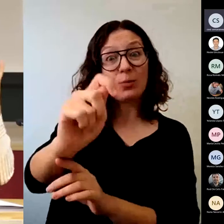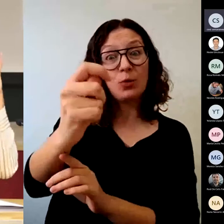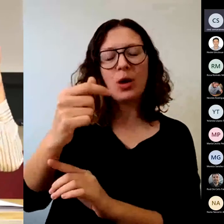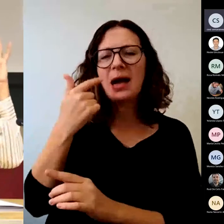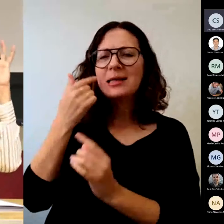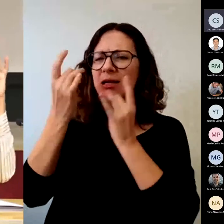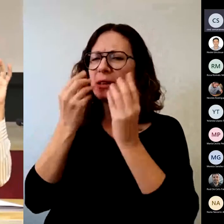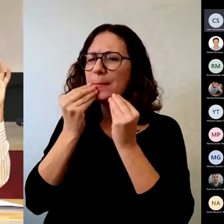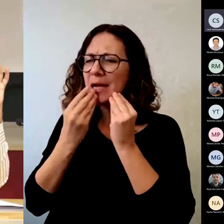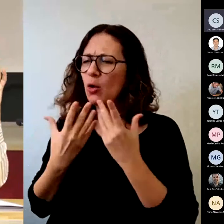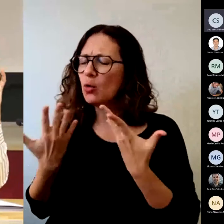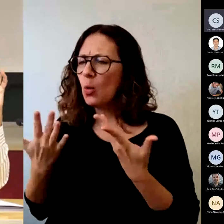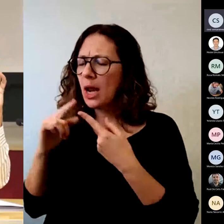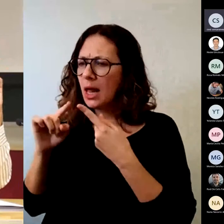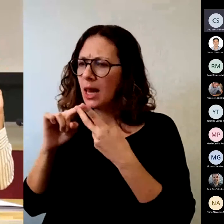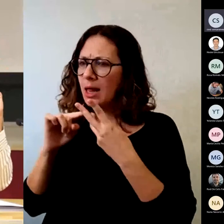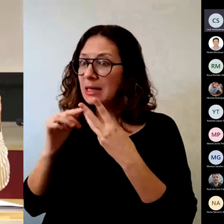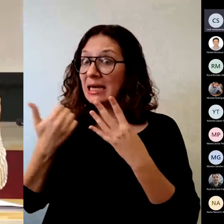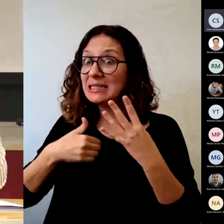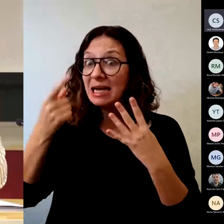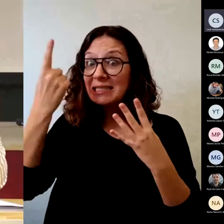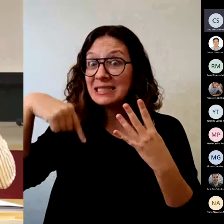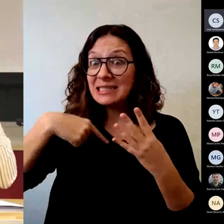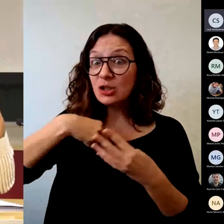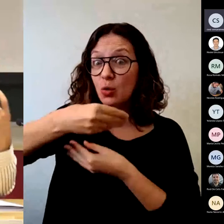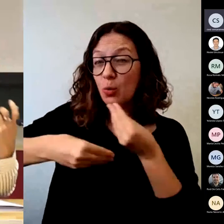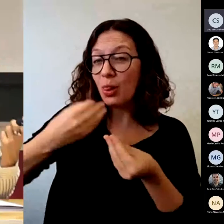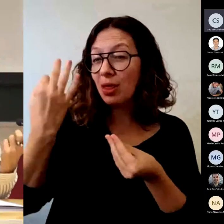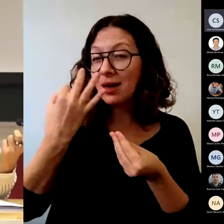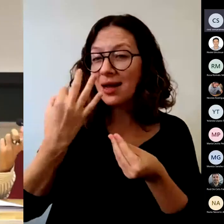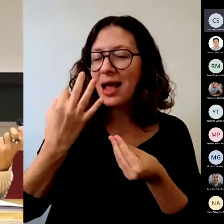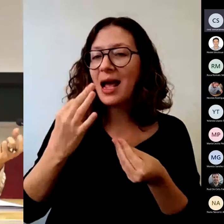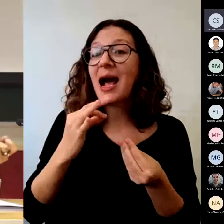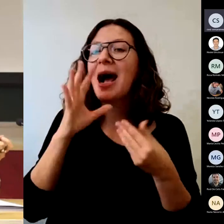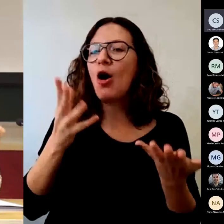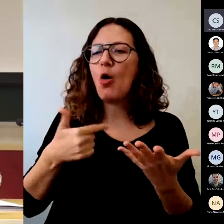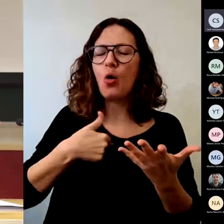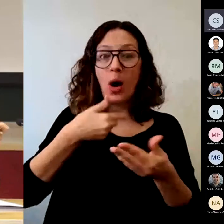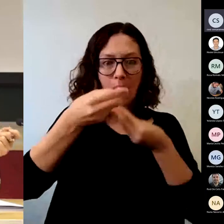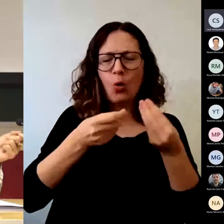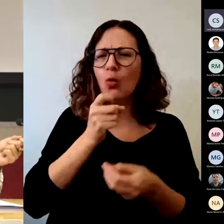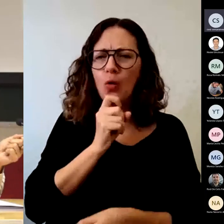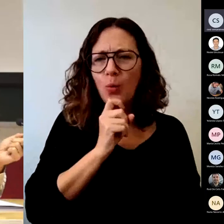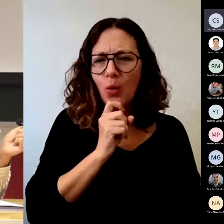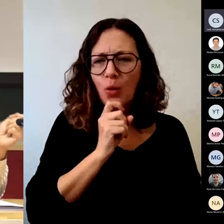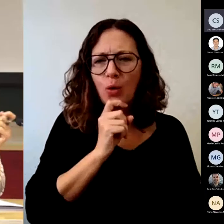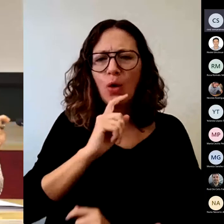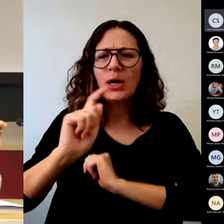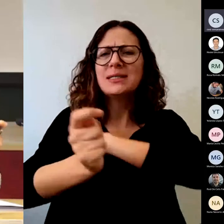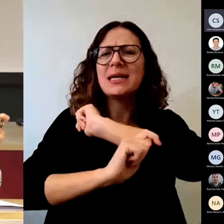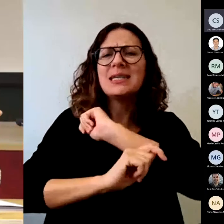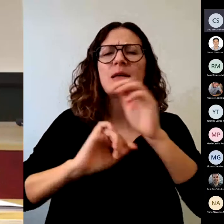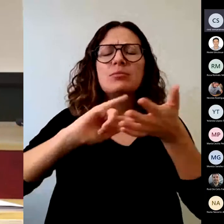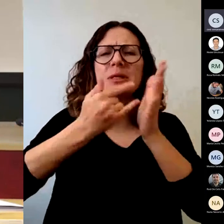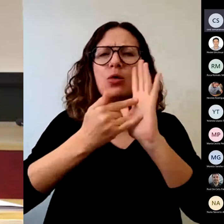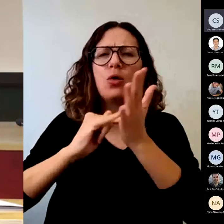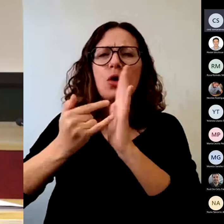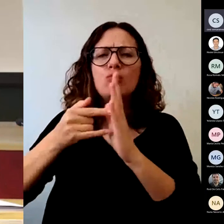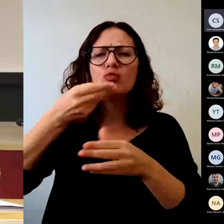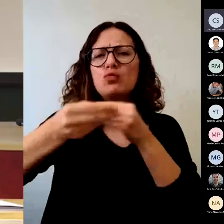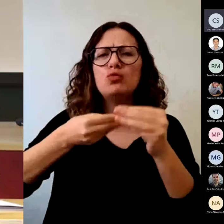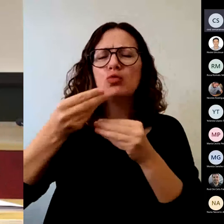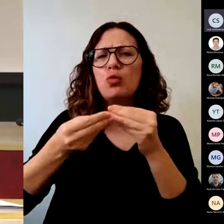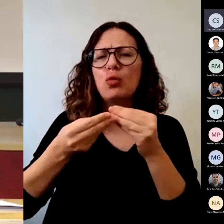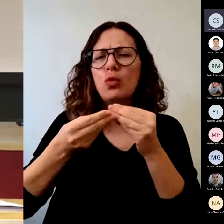Y una vez que he pensado qué voy a hacer, vamos a pensar ahora cómo lo voy a hacer, qué estrategias metodológicas voy a utilizar